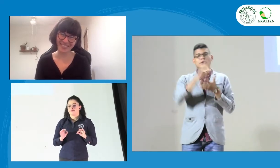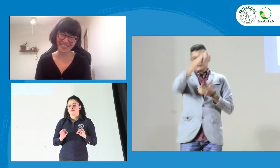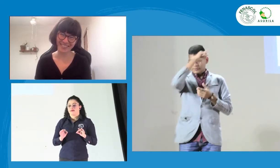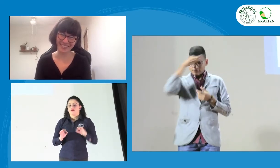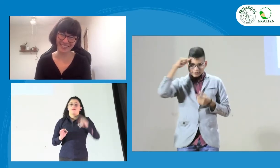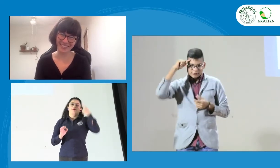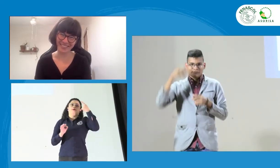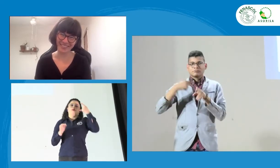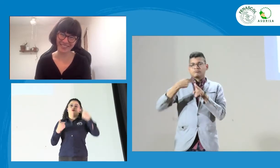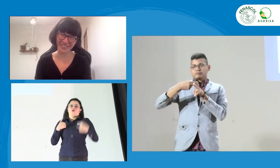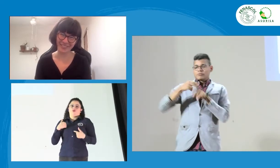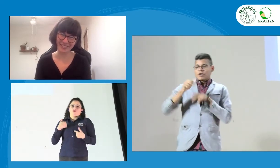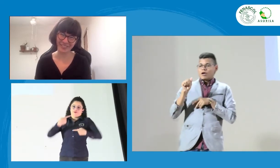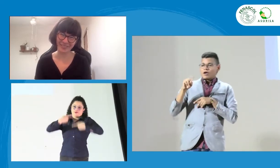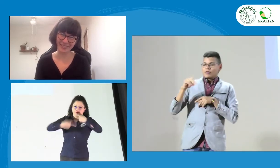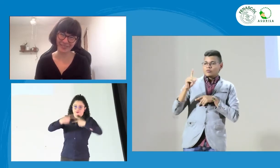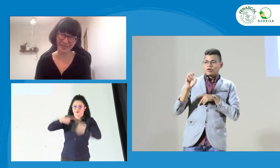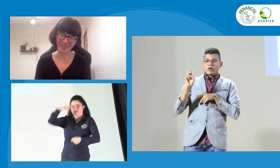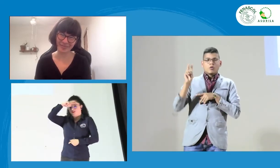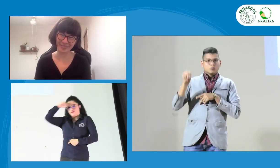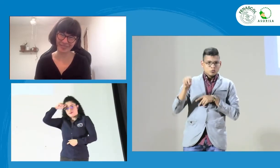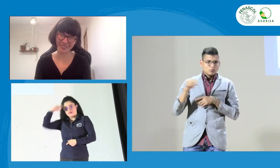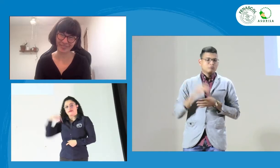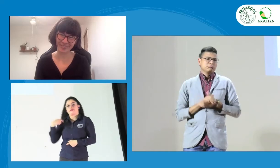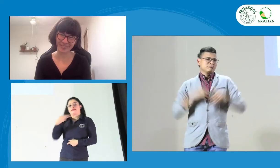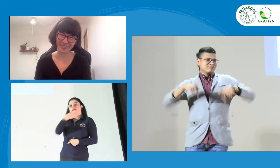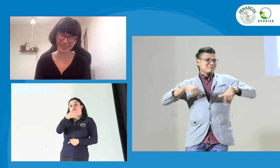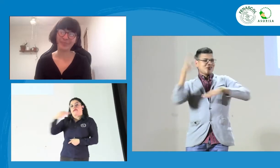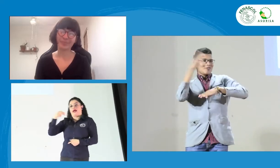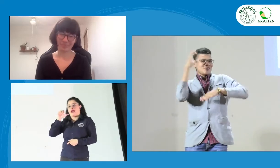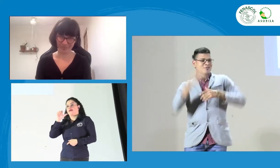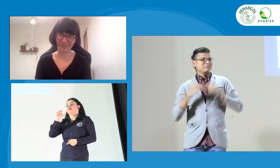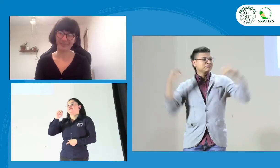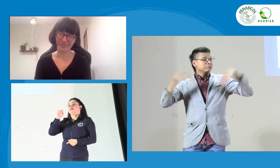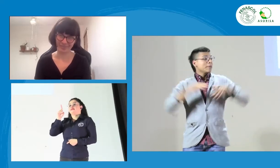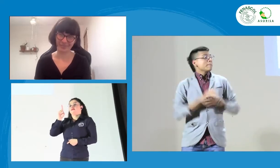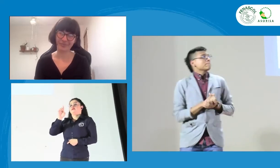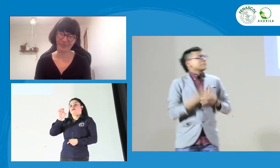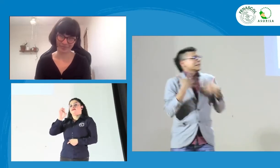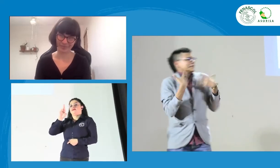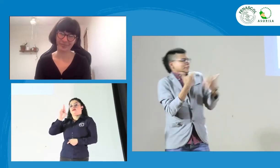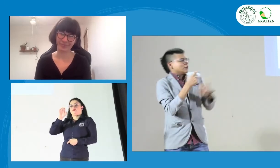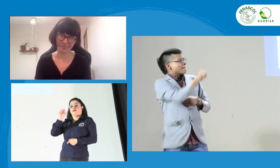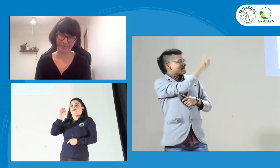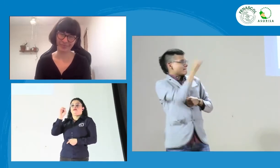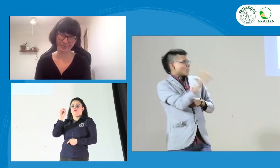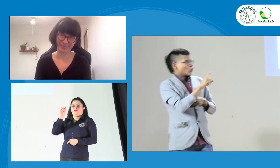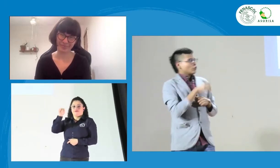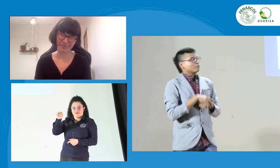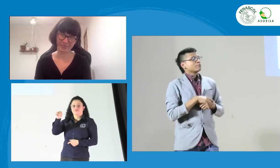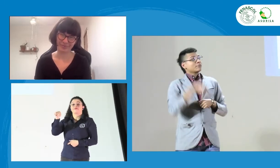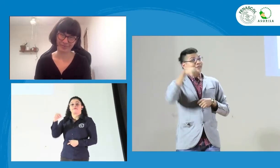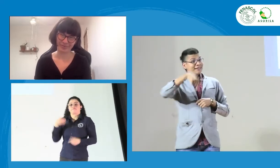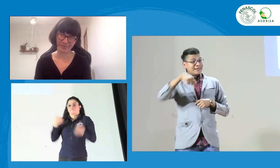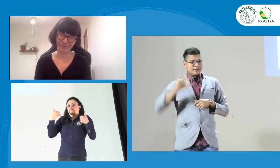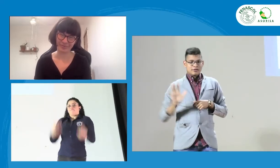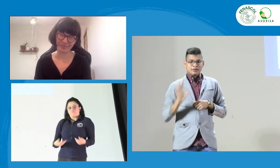Primero, mucho gusto, esta es mi seña. Mi nombre es Adrián, soy de Colombia. Bueno, quiero hacerte una